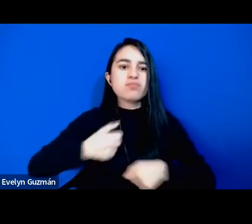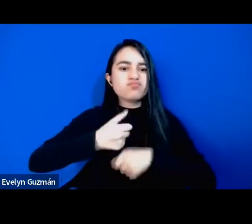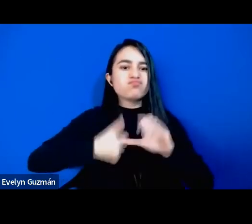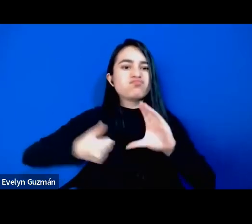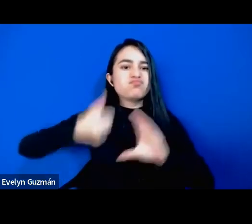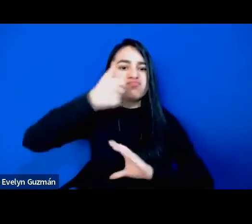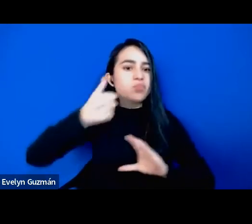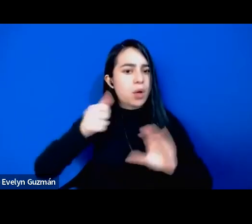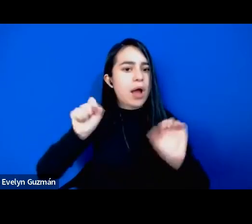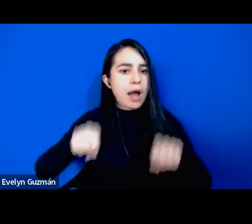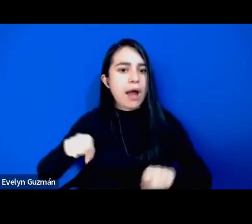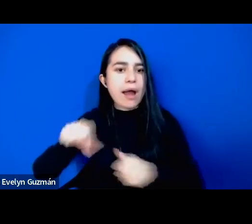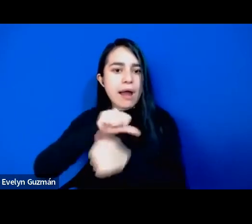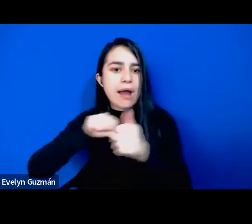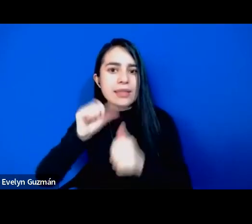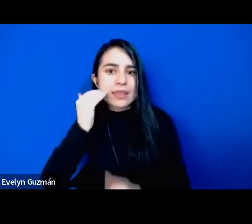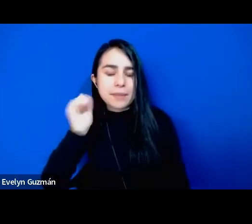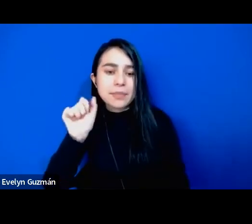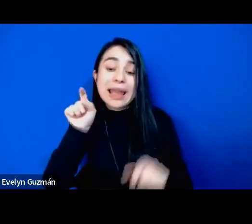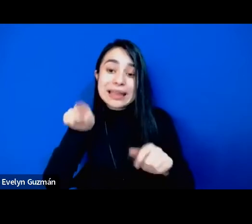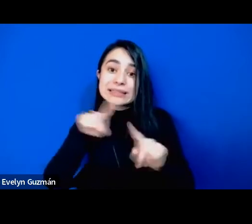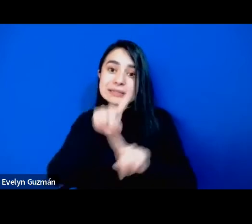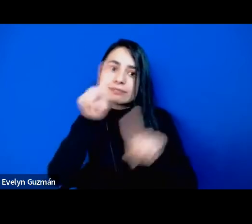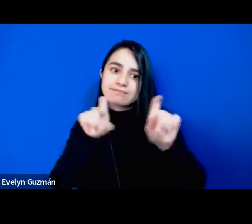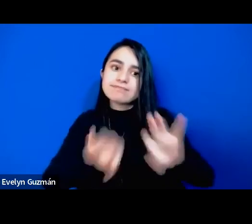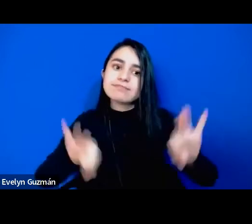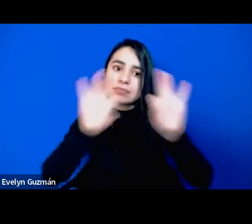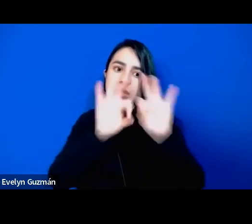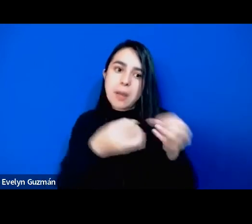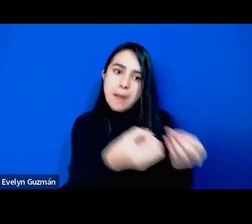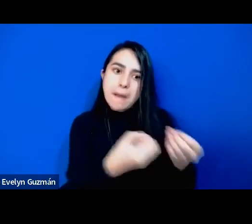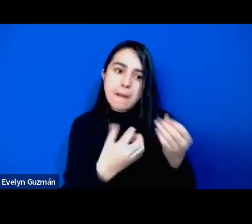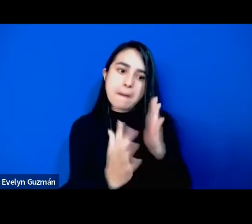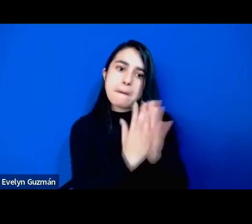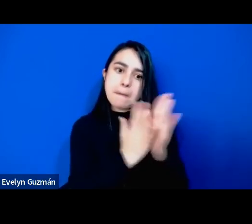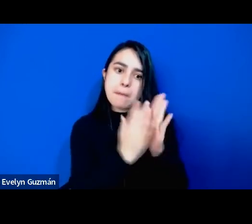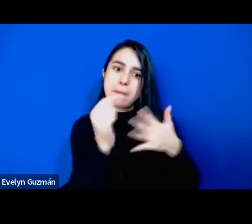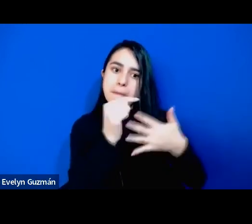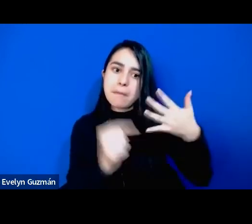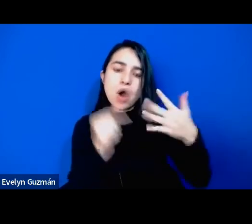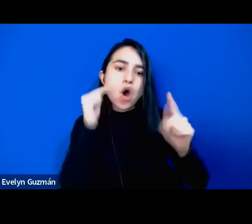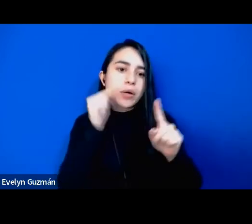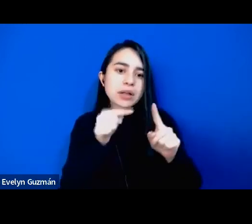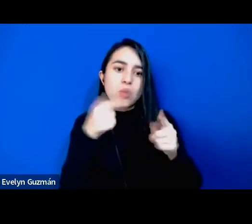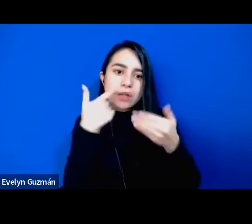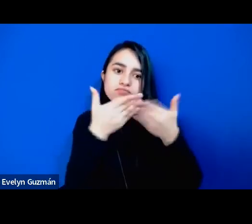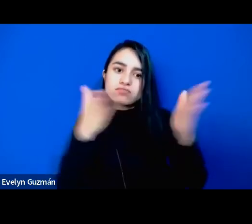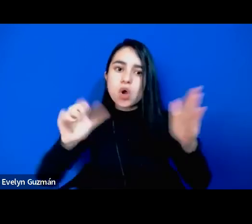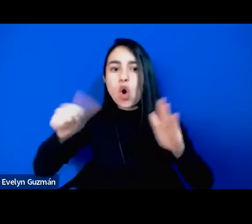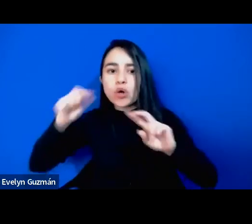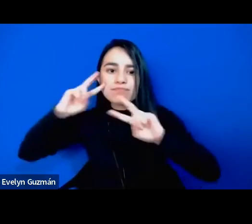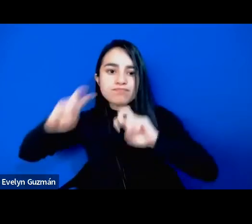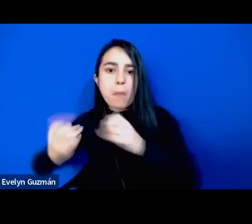muy importante y que nos da muchos sentimientos también para abrir otras investigaciones.